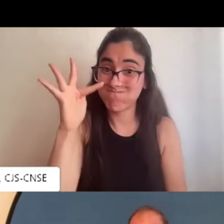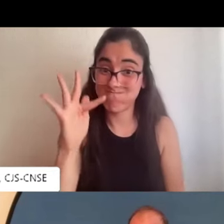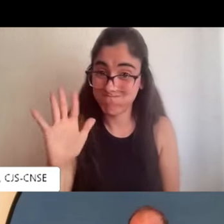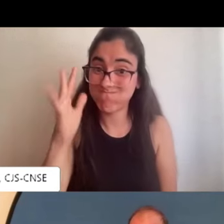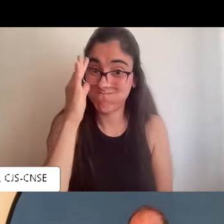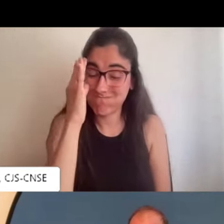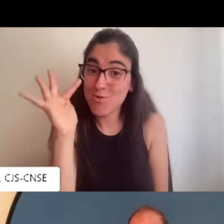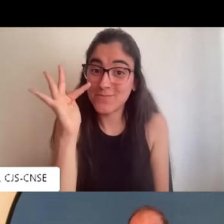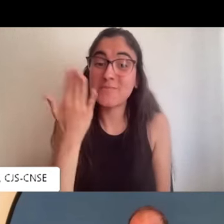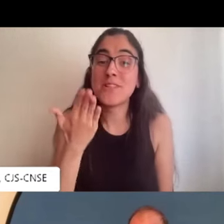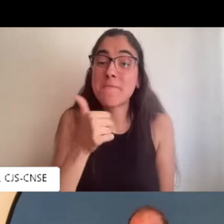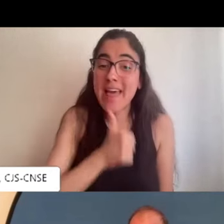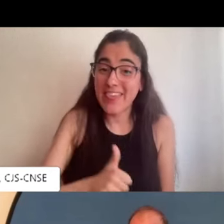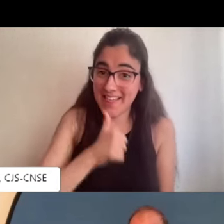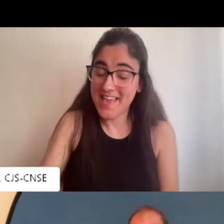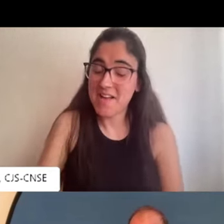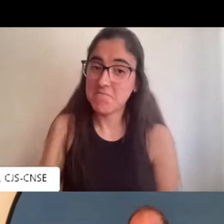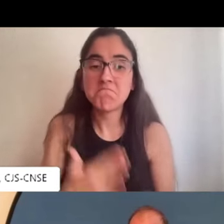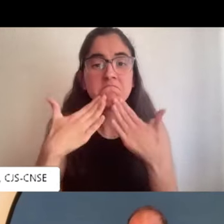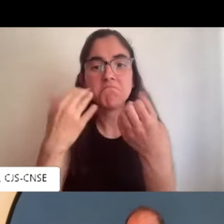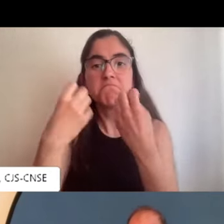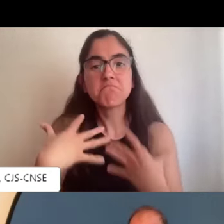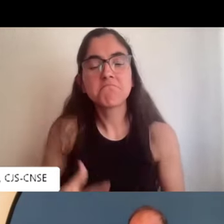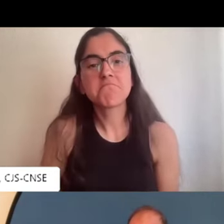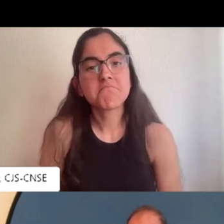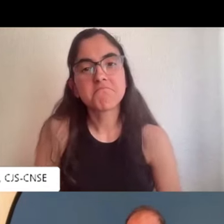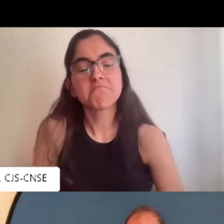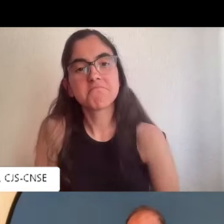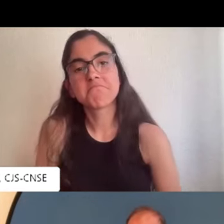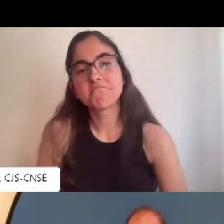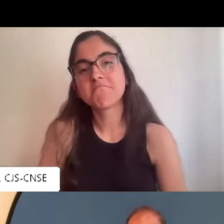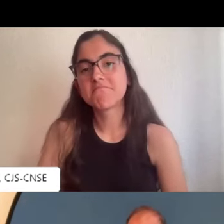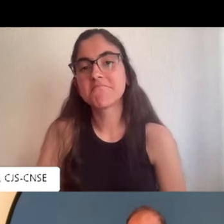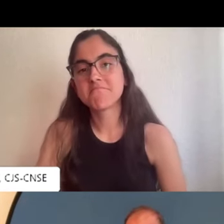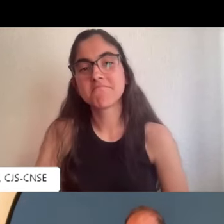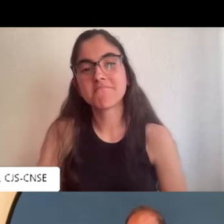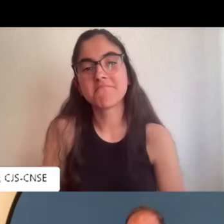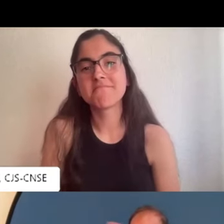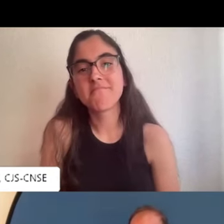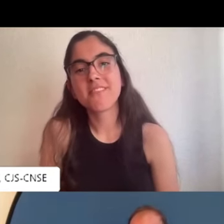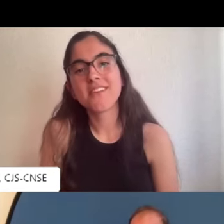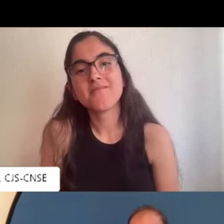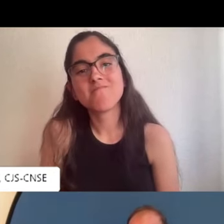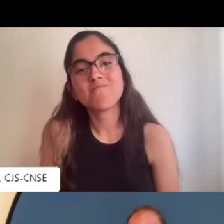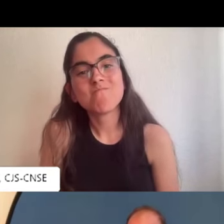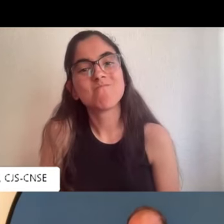encontrar esta sinergia entre las dos generaciones creo que es positivo.